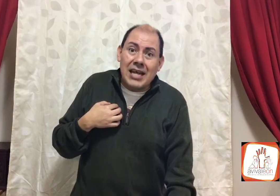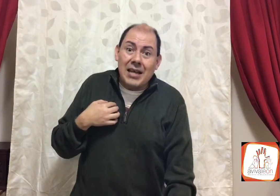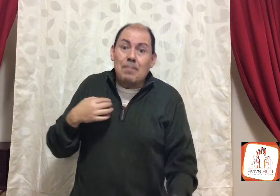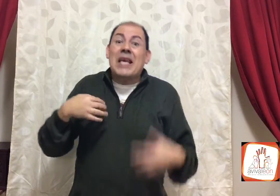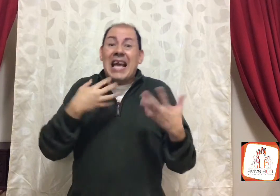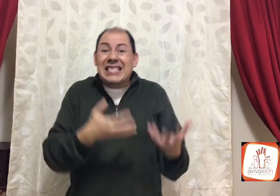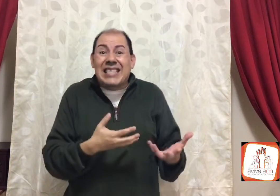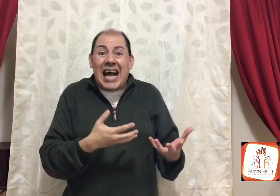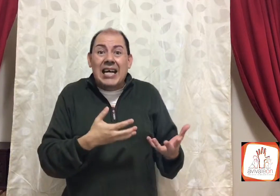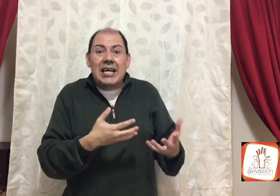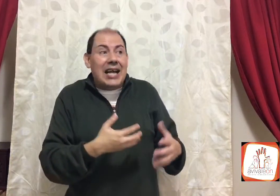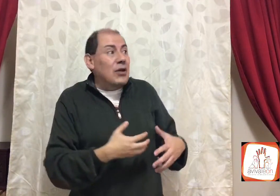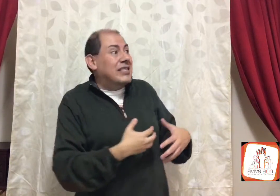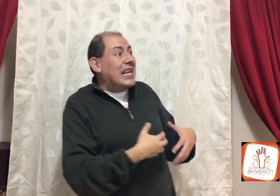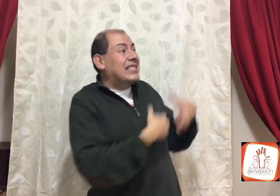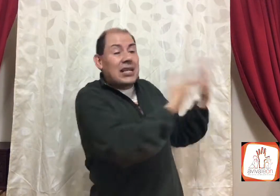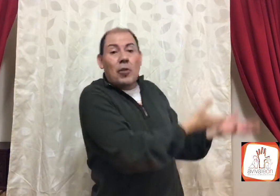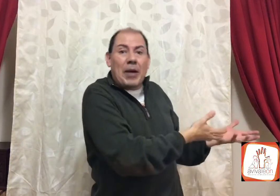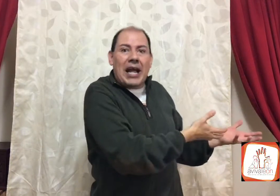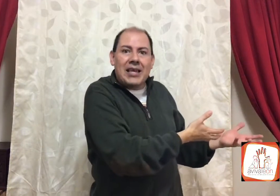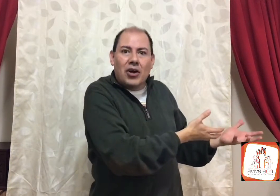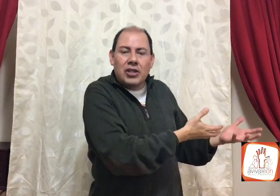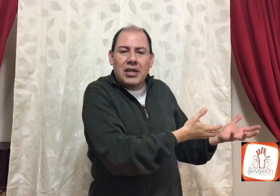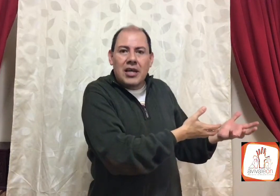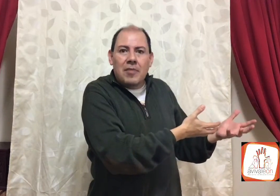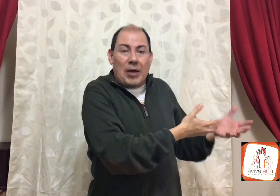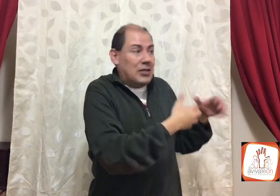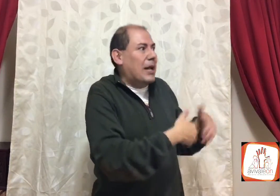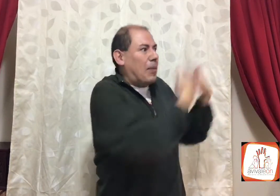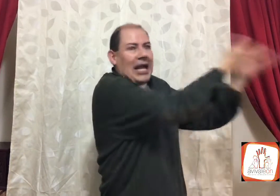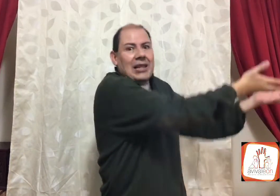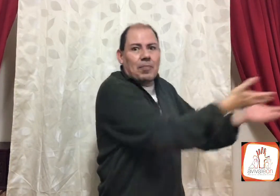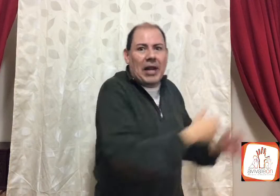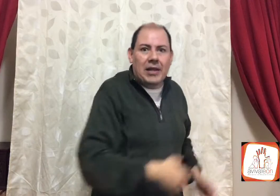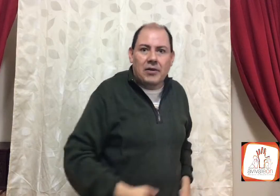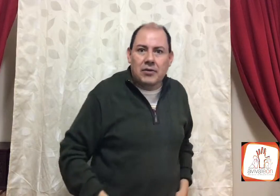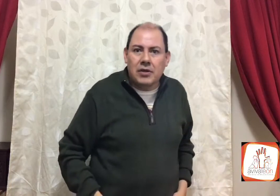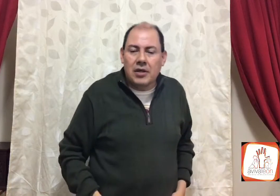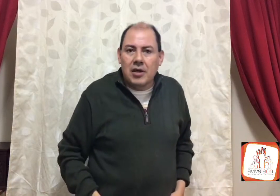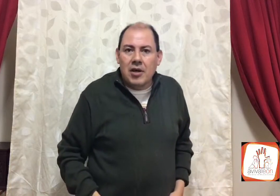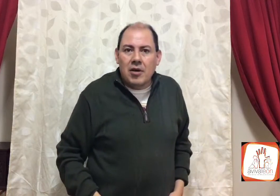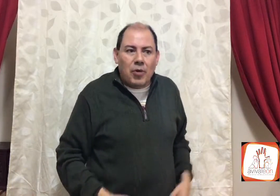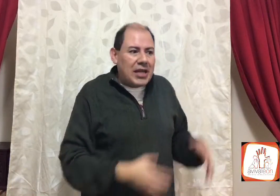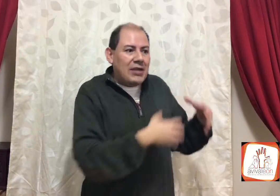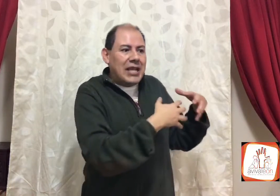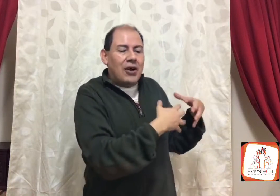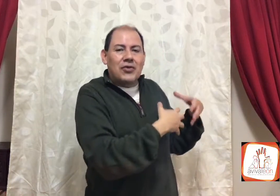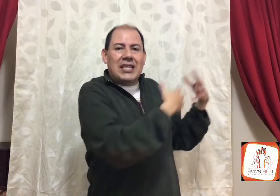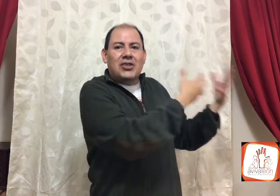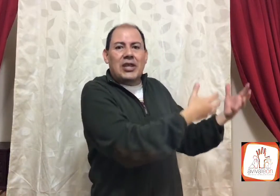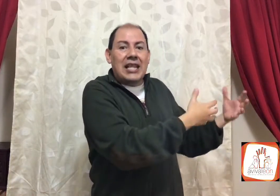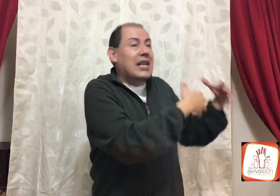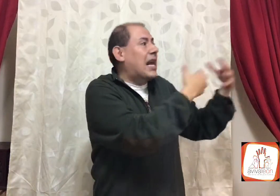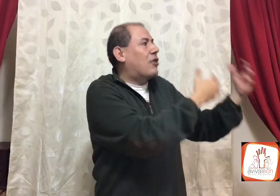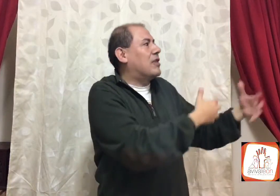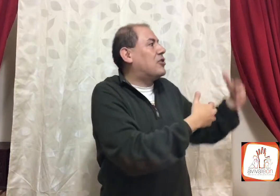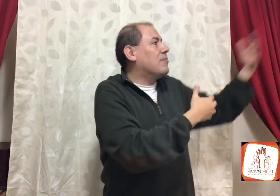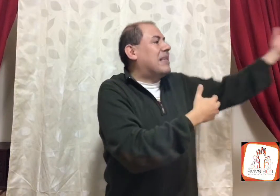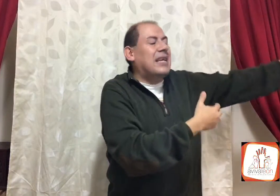que piensa, que lo está haciendo para Dios, pero está pecando para Dios, porque hay una condicionante, y la condición va a ser